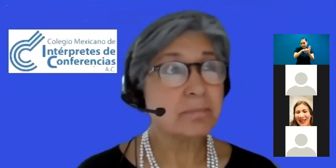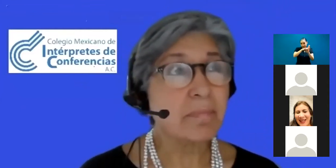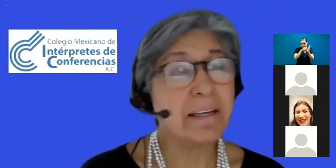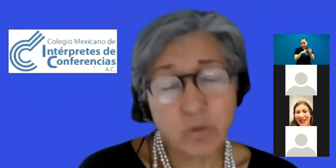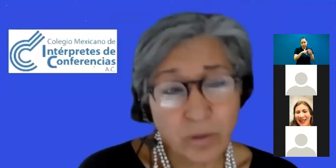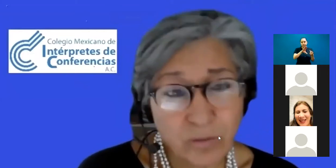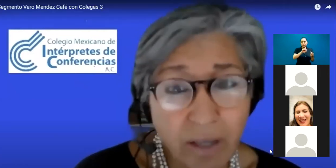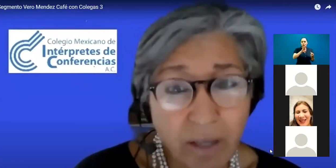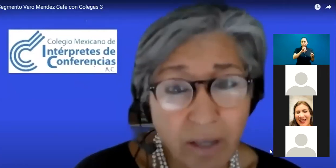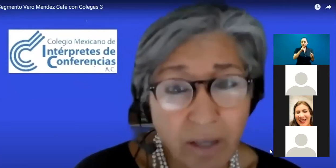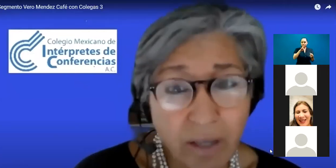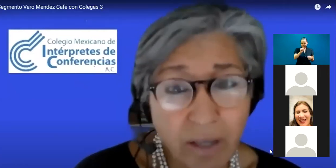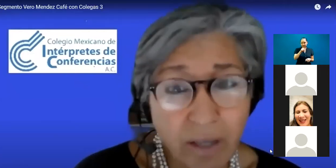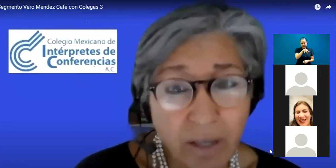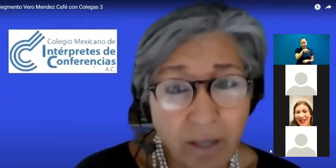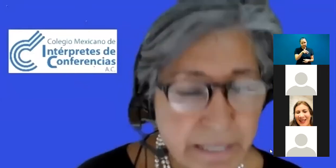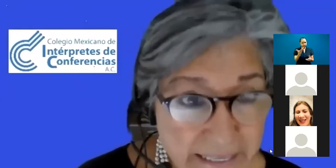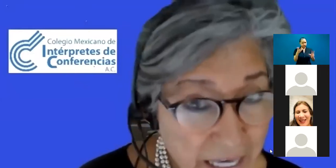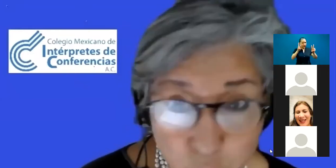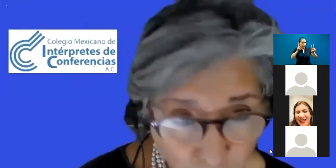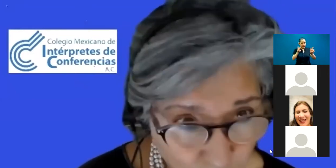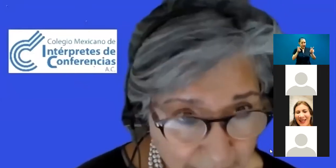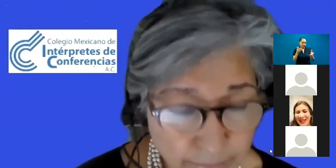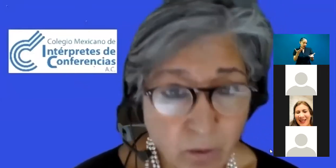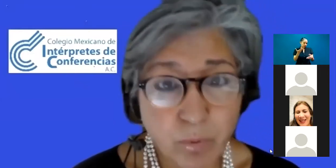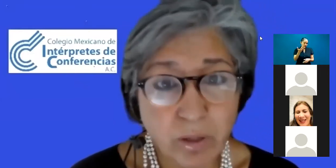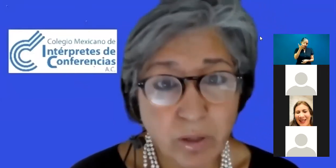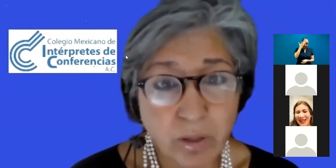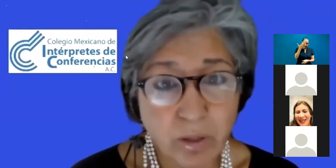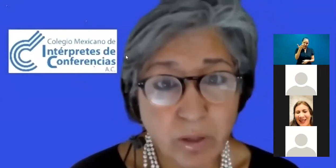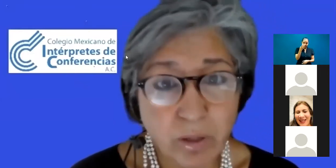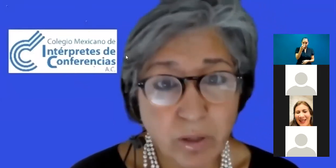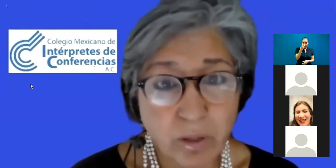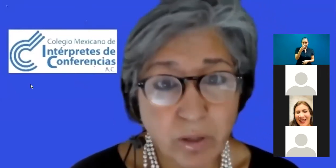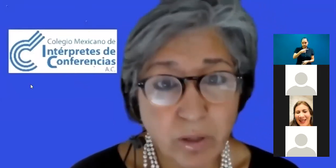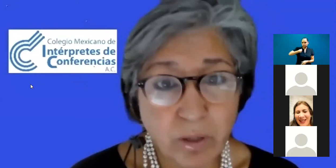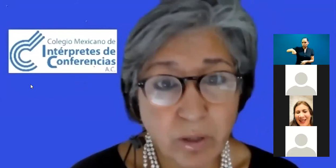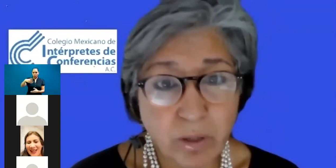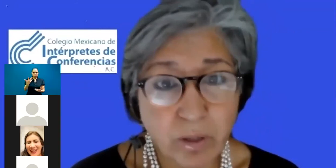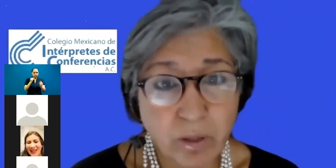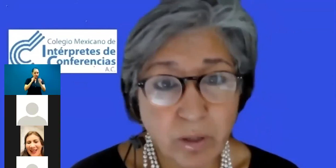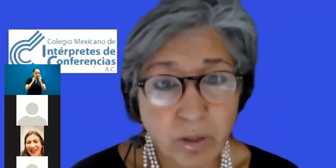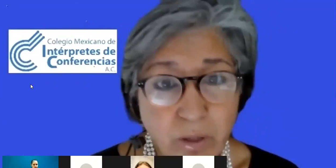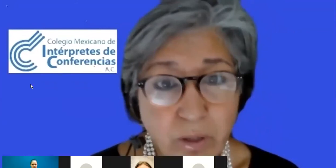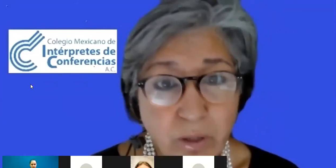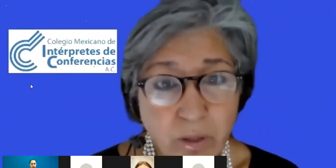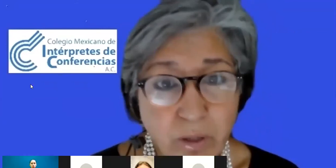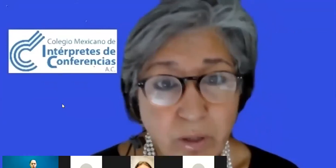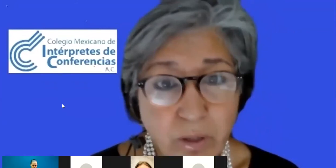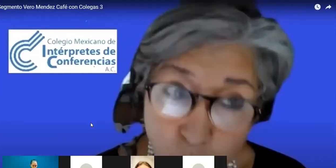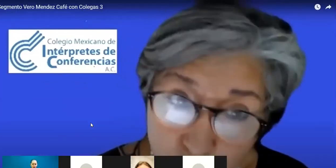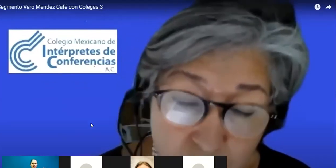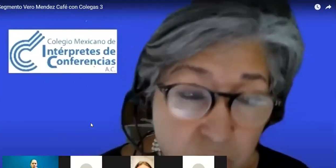la situación que estábamos presentando como gremio, porque para nosotros es Colegio Mexicano de Intérpretes de